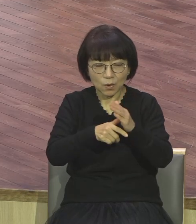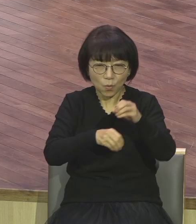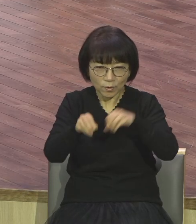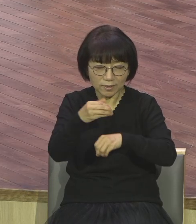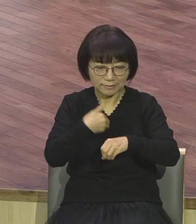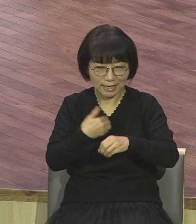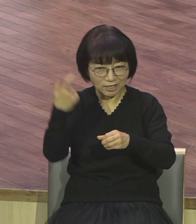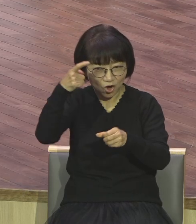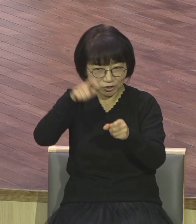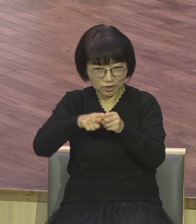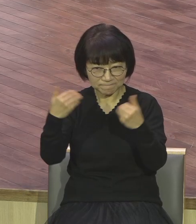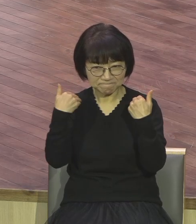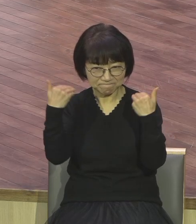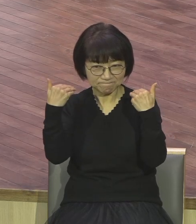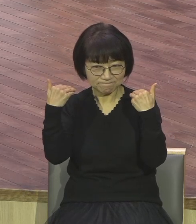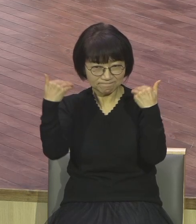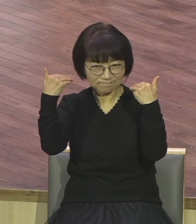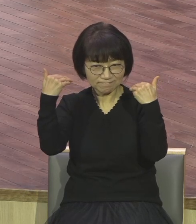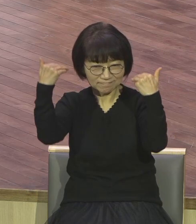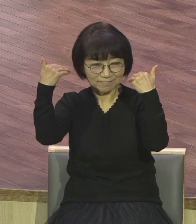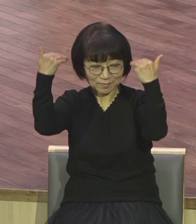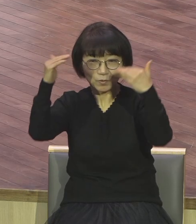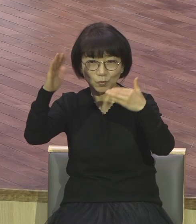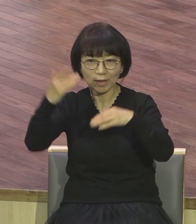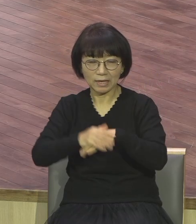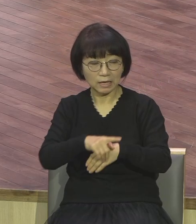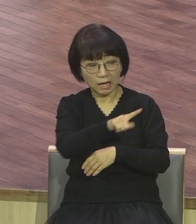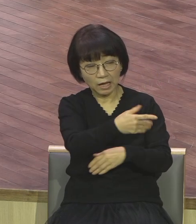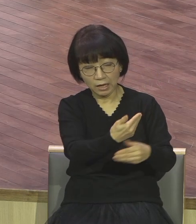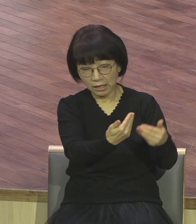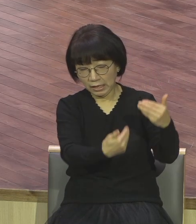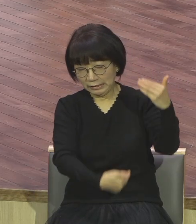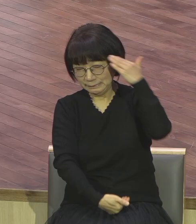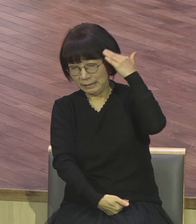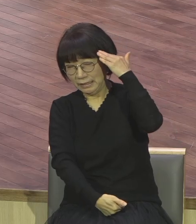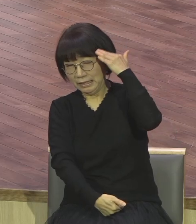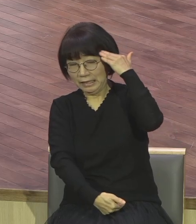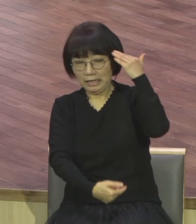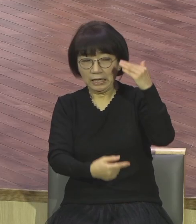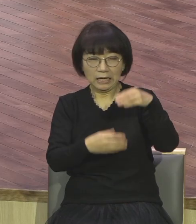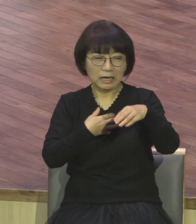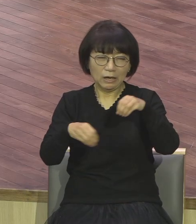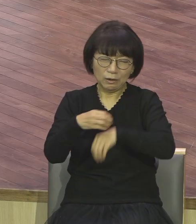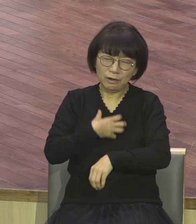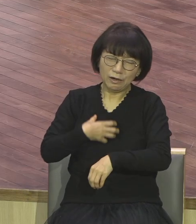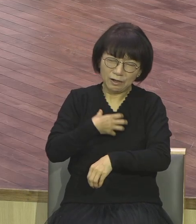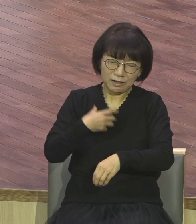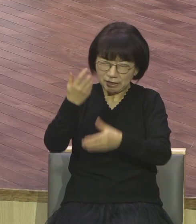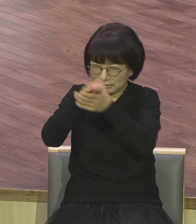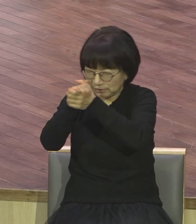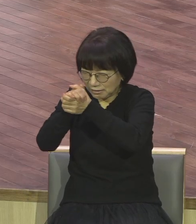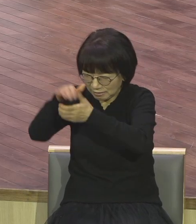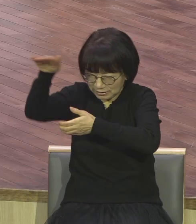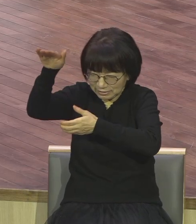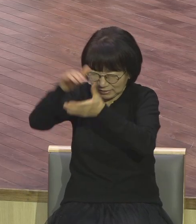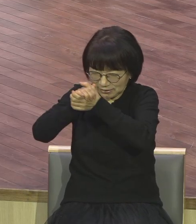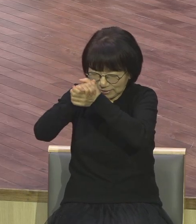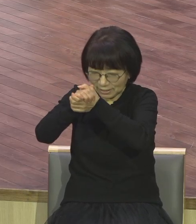이 사람 때문에 내가 기도할 수밖에 없고 이 사람 때문에 내가 괴로움을 당하지만은 억울함을 당하지만은